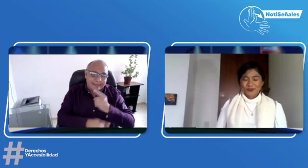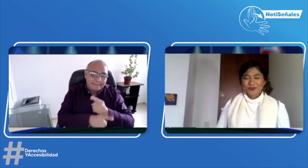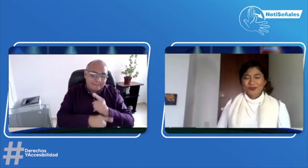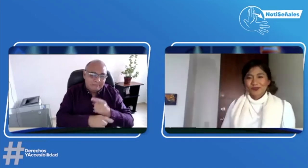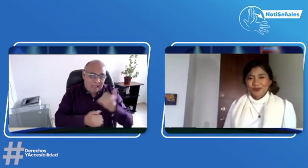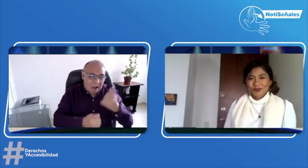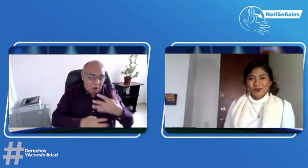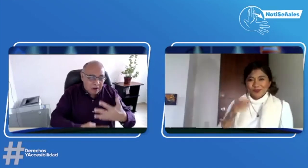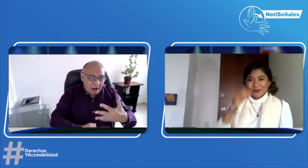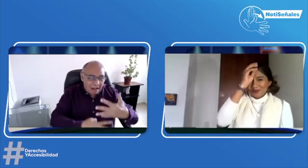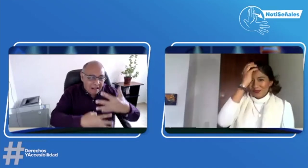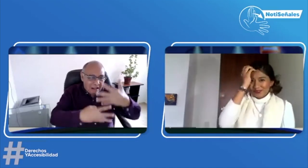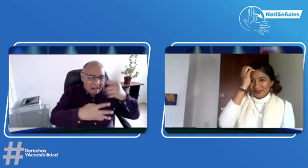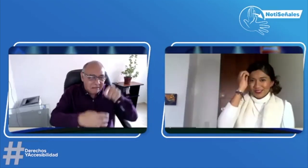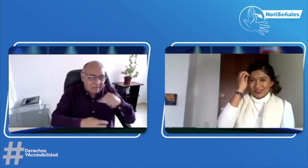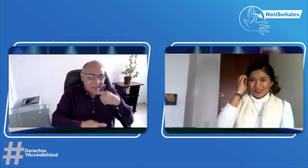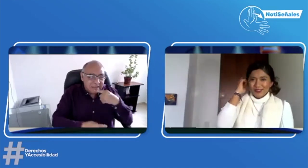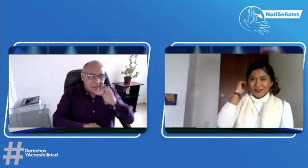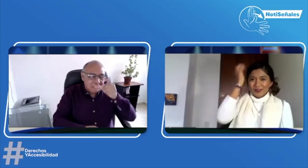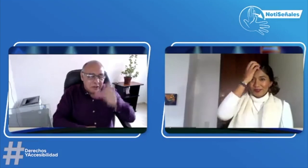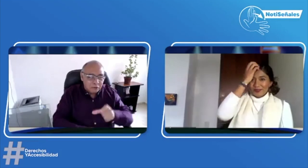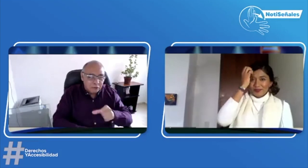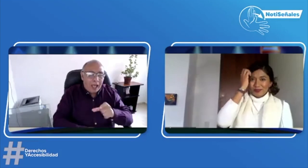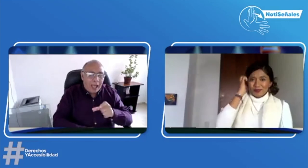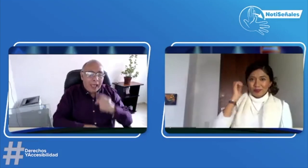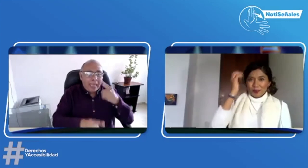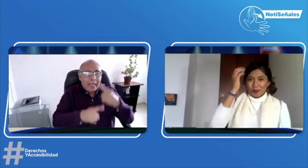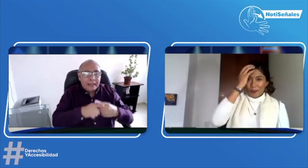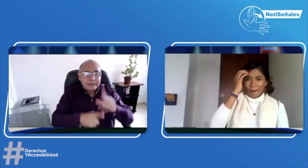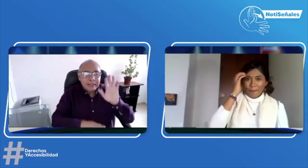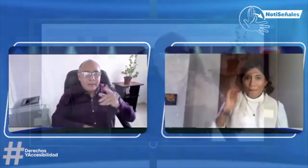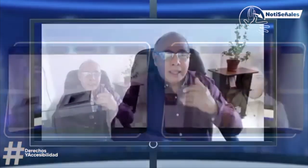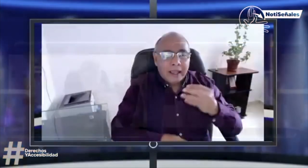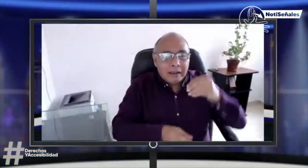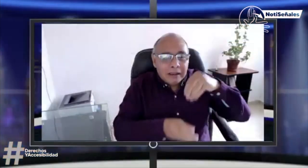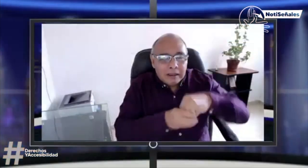a ser asignado como jurado de votación. Perfecto. Dentro de los comentarios dicen,